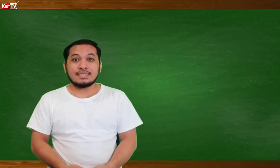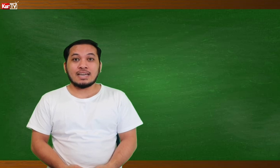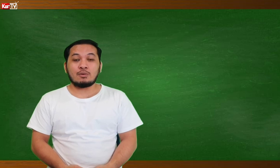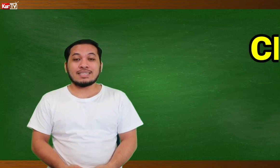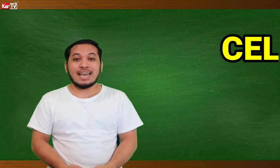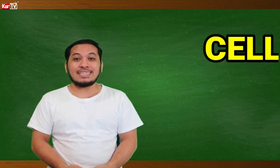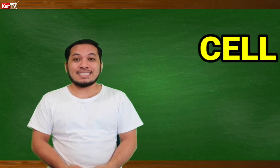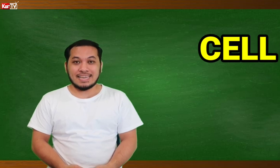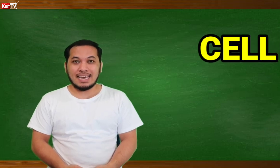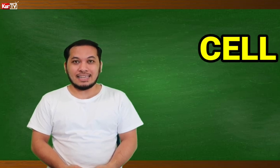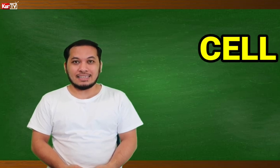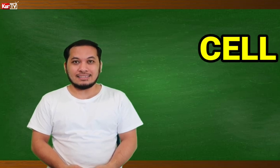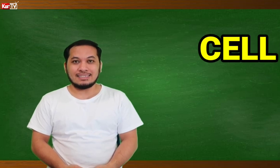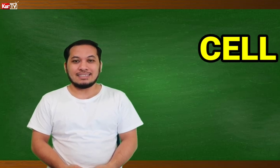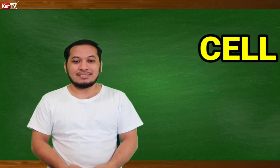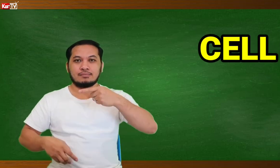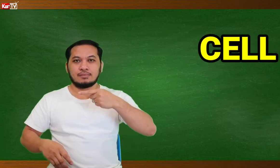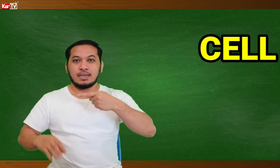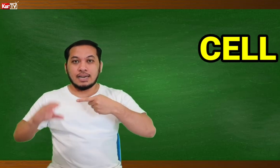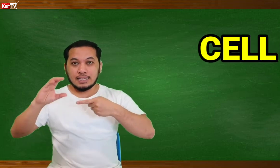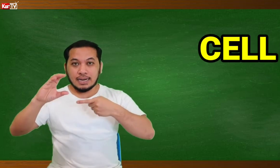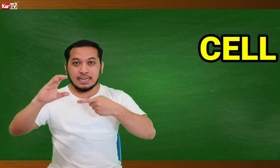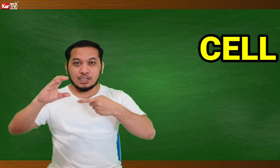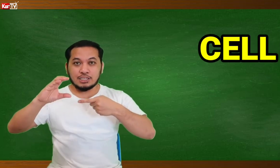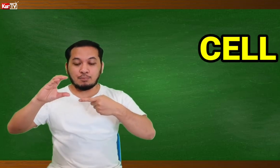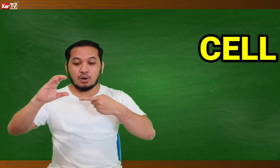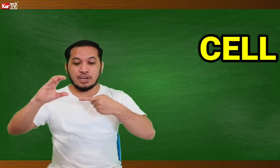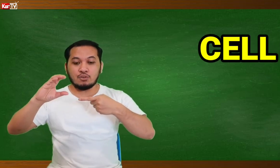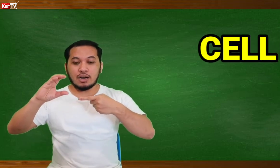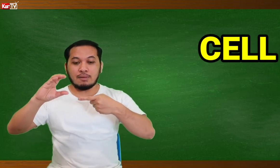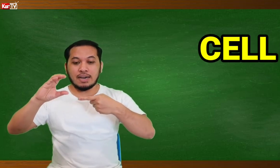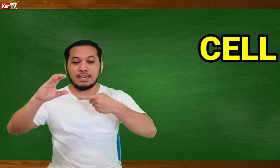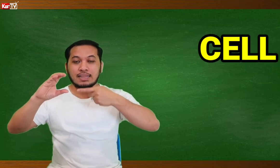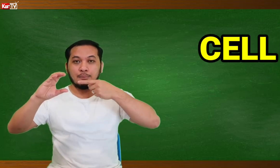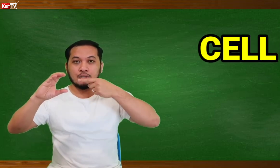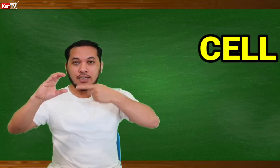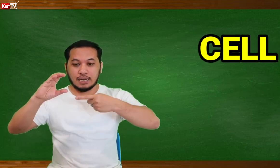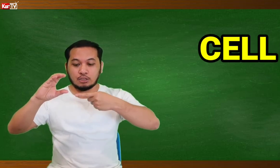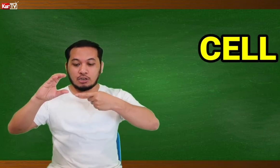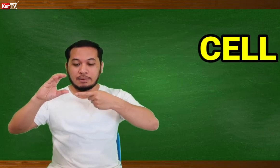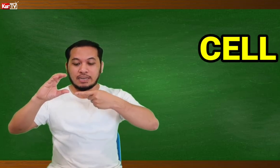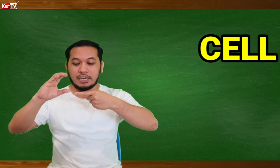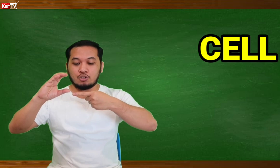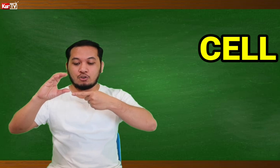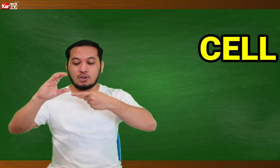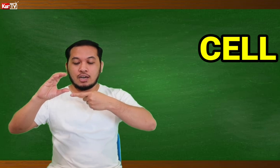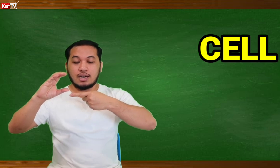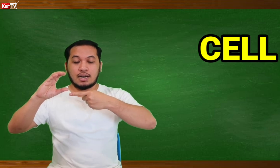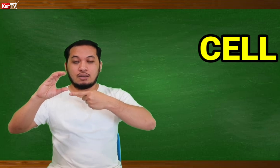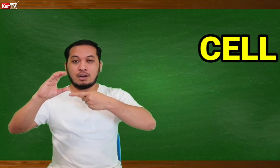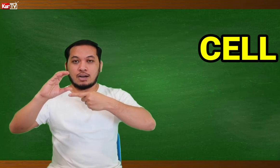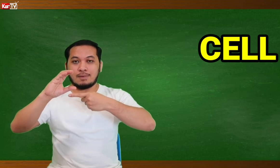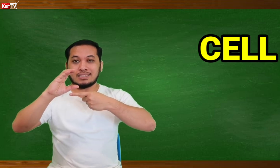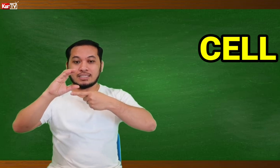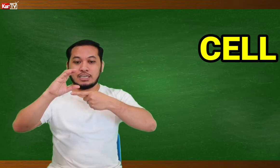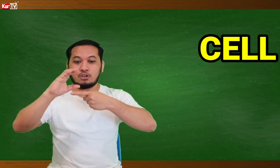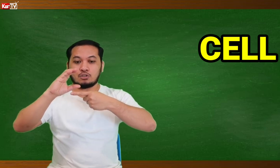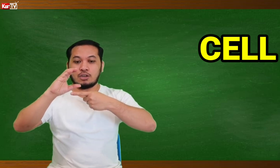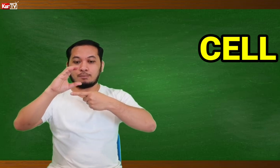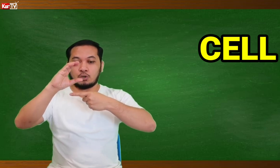is how we sign CELL. Naka-letter si po ang inyong kamay, tapos naka-ganito naman ang inyong kaliwang kamay, tapos ikot nyo lang po,